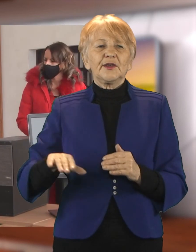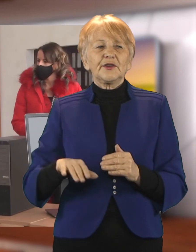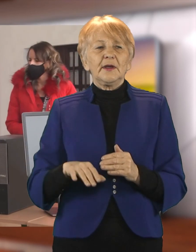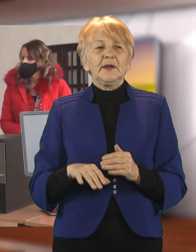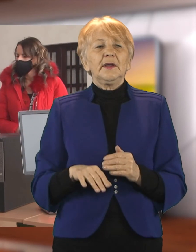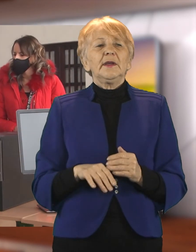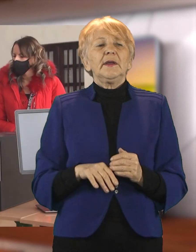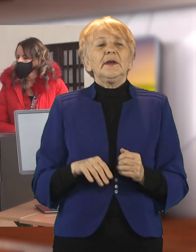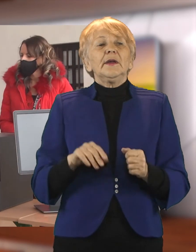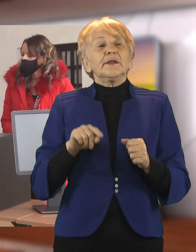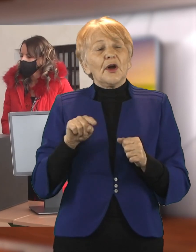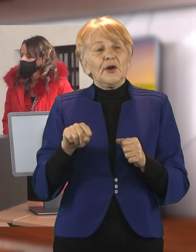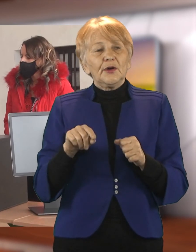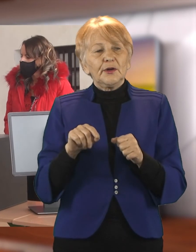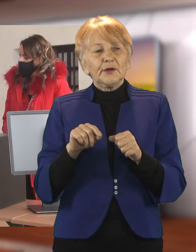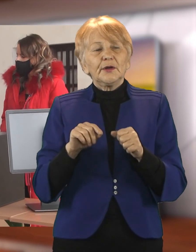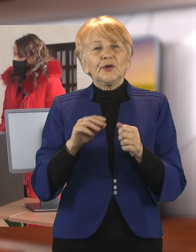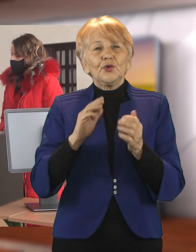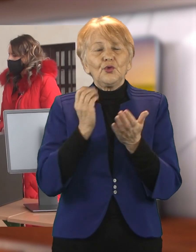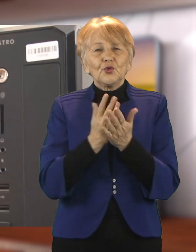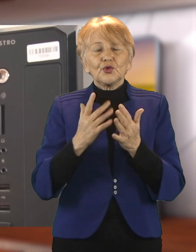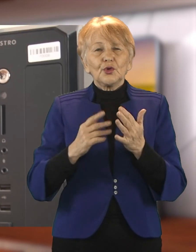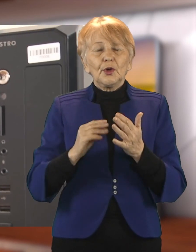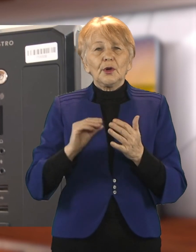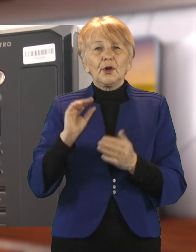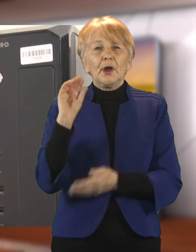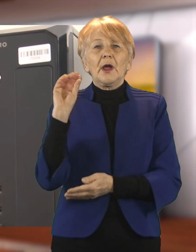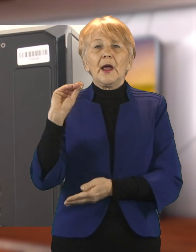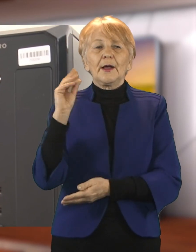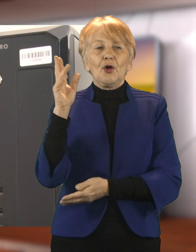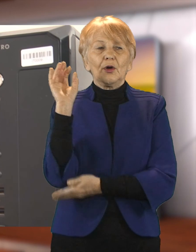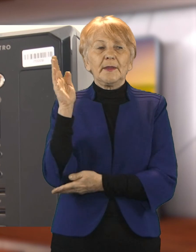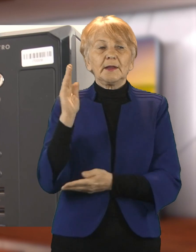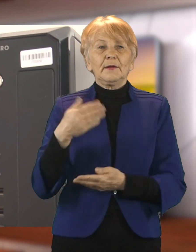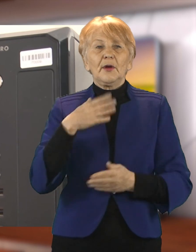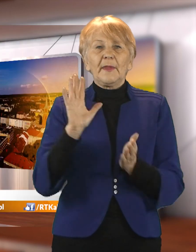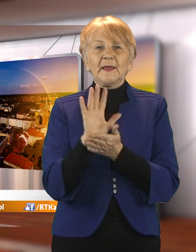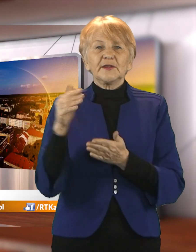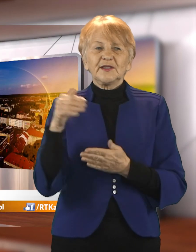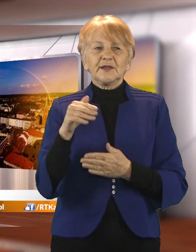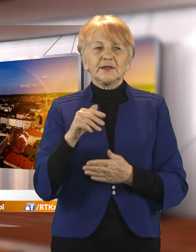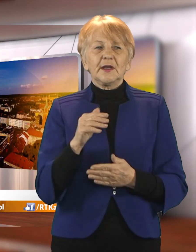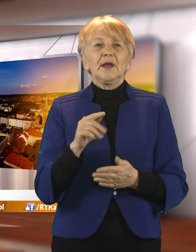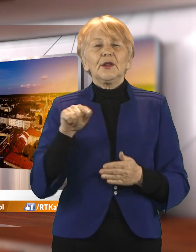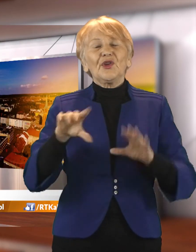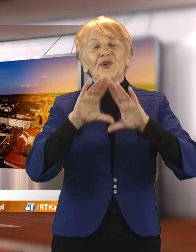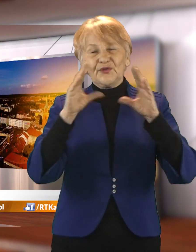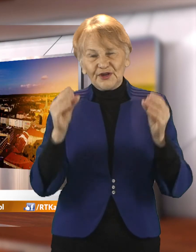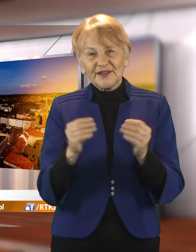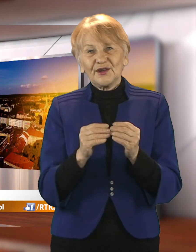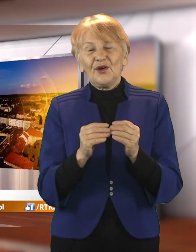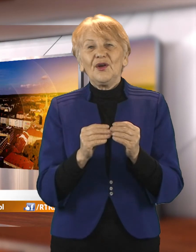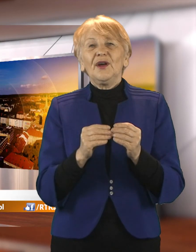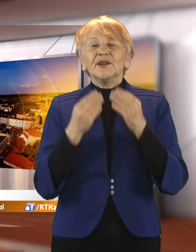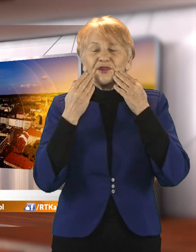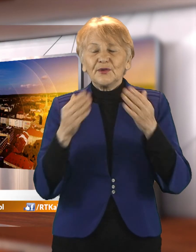placówek z powiatów Głubczyckiego i Reciborskiego trafiło łącznie około 518 sztuk sprzętu. To wszystko co dziś dla Państwa